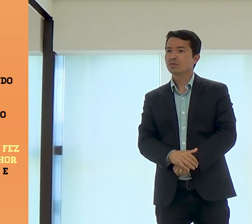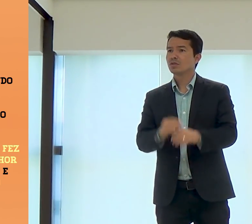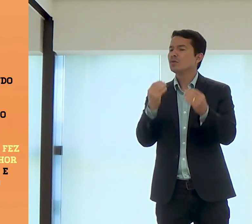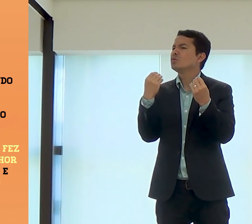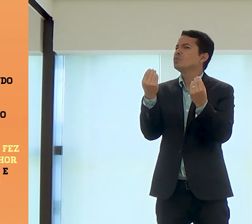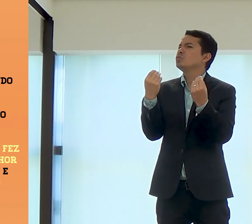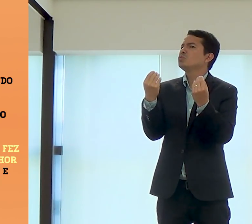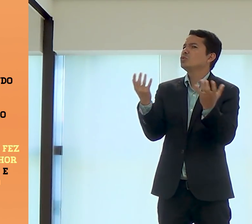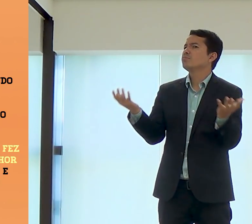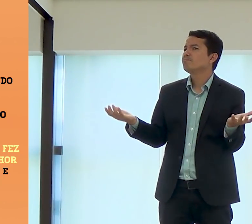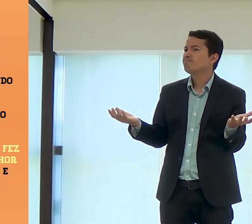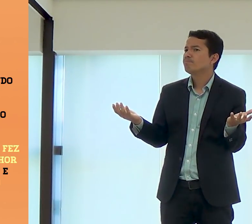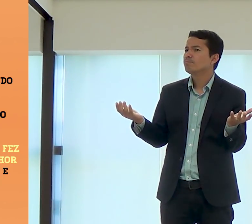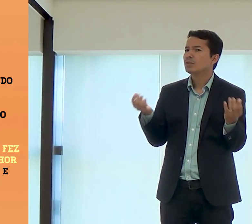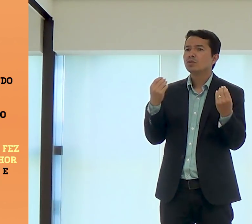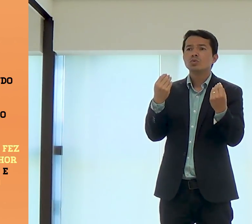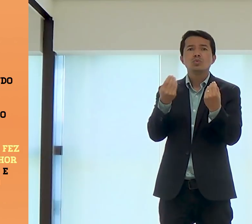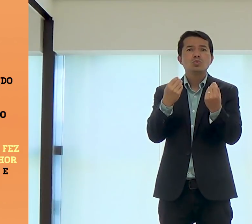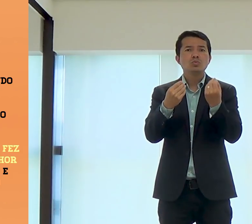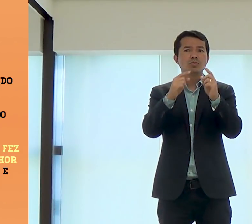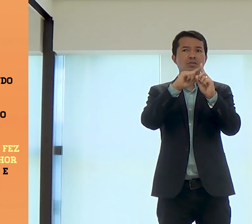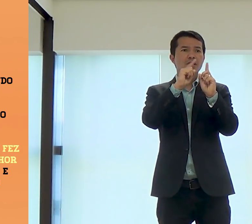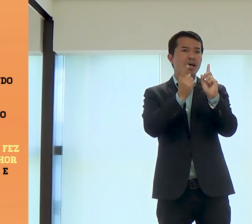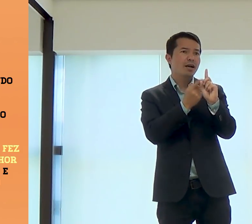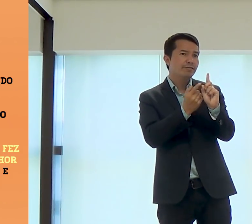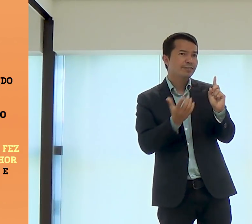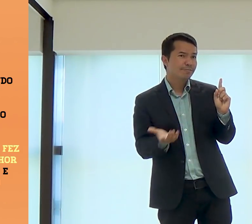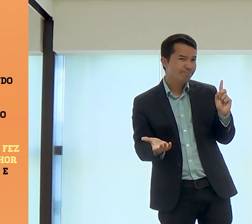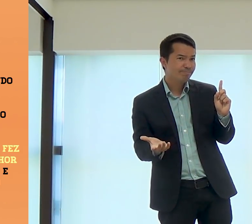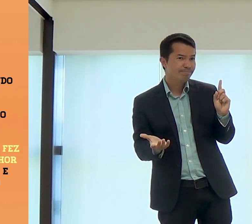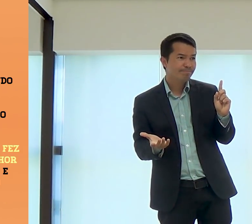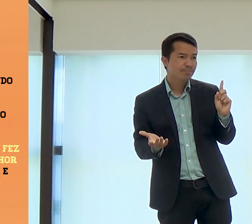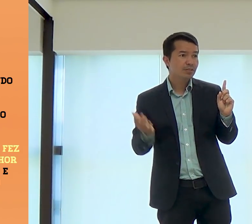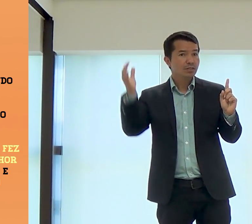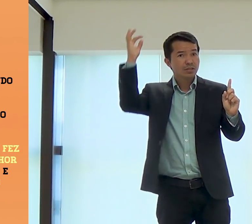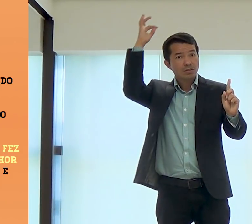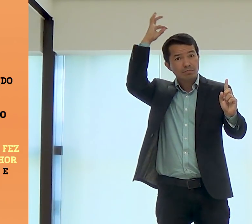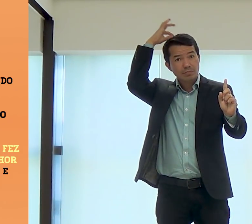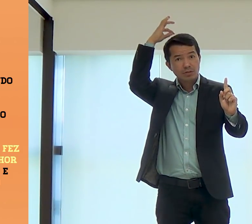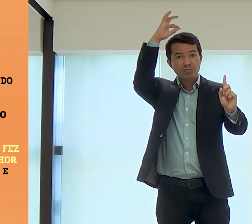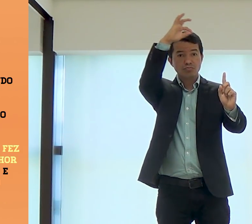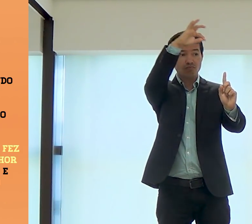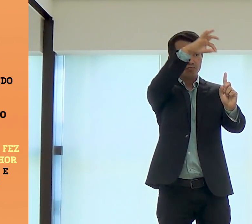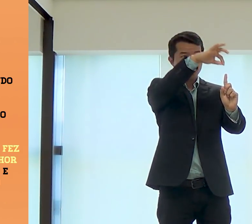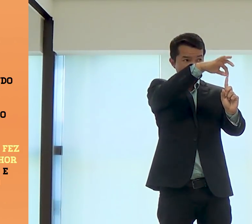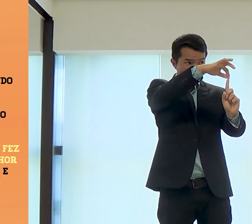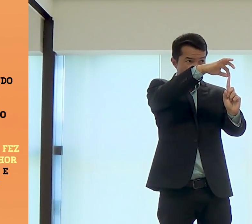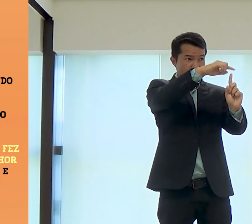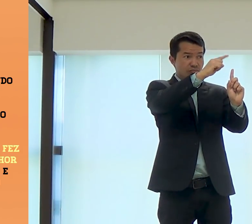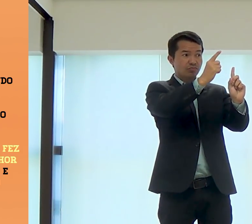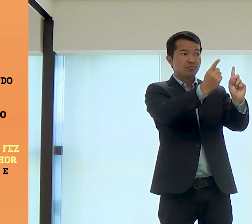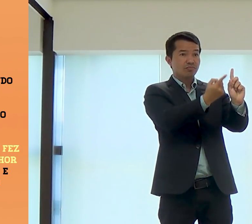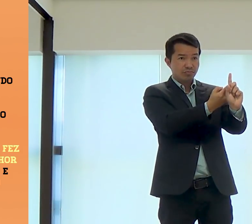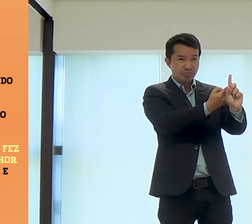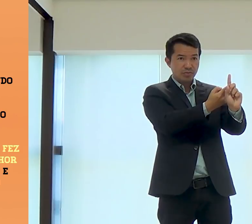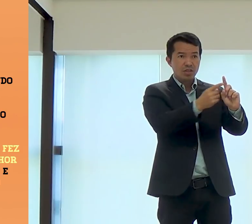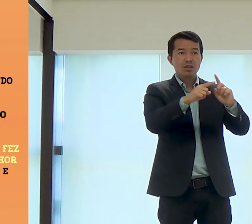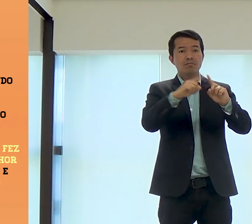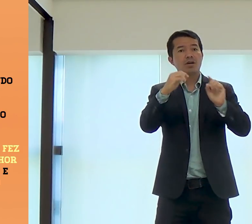Maria nunca tiveram relações sexuais. E como, então, Maria não podia ter engravidado? Foi através,